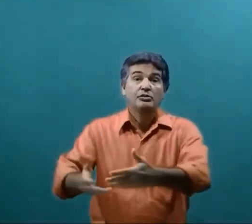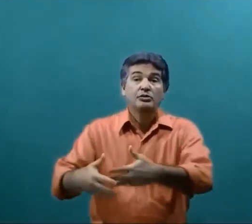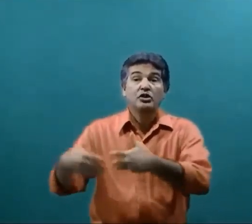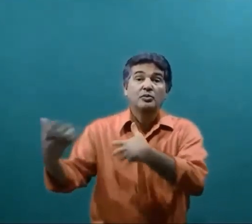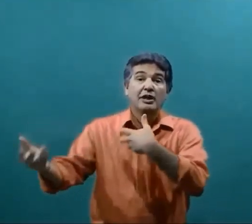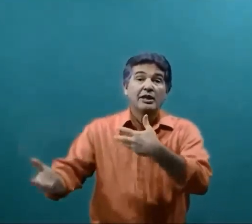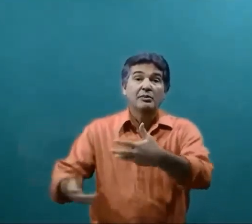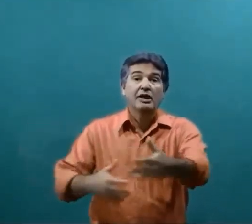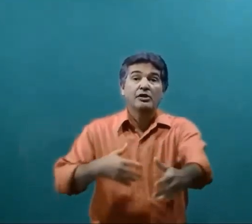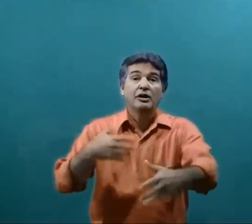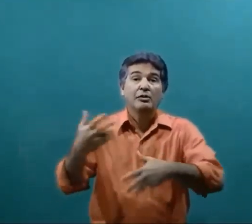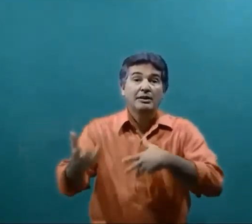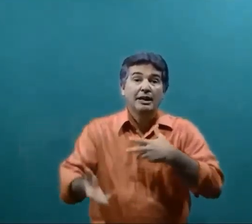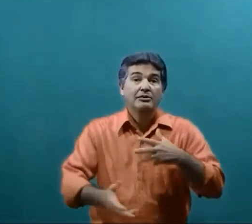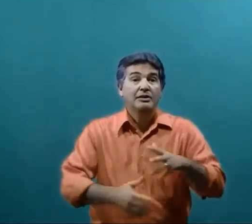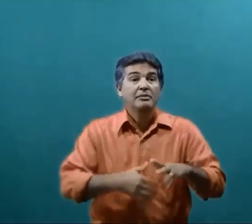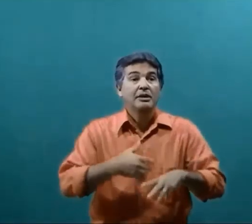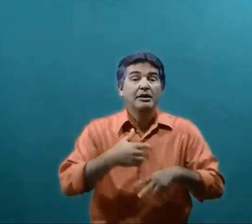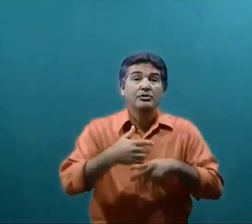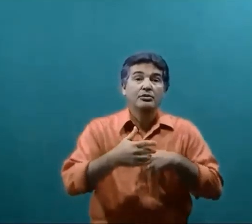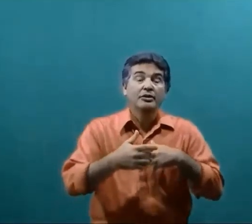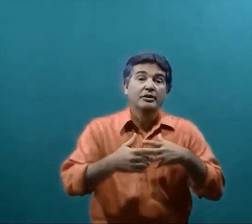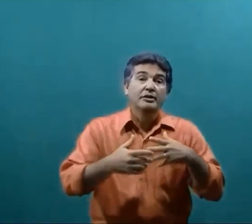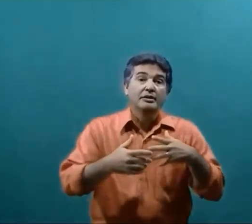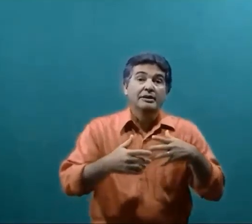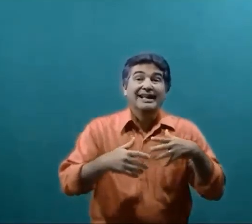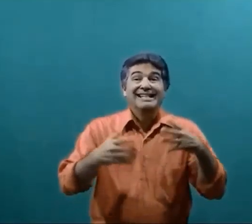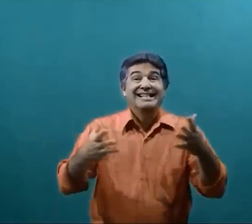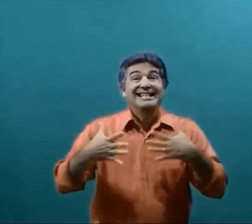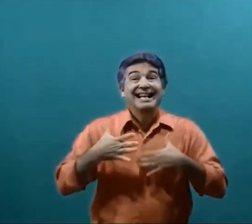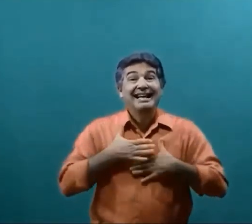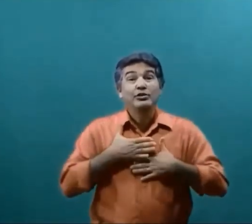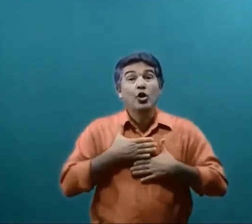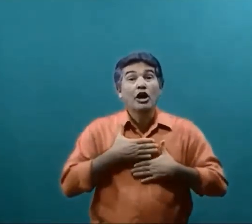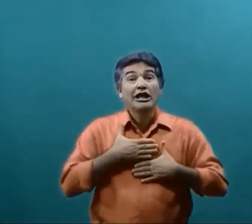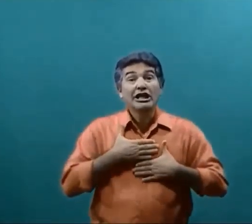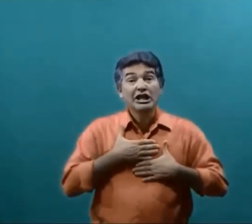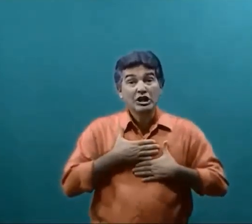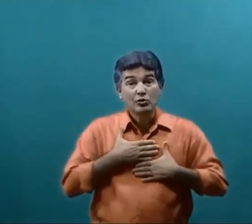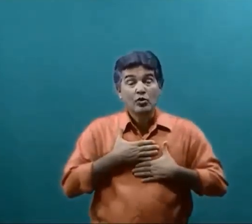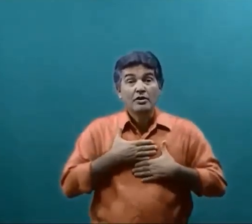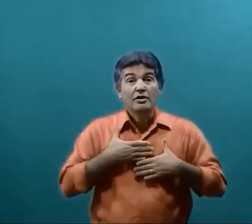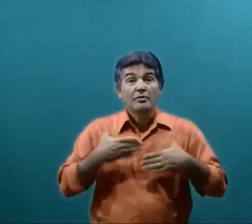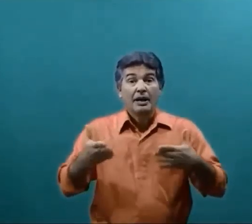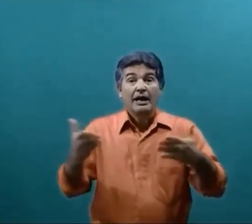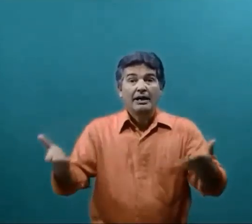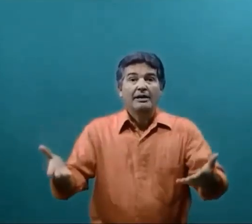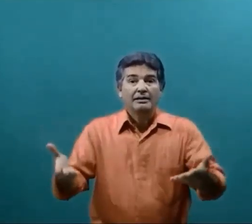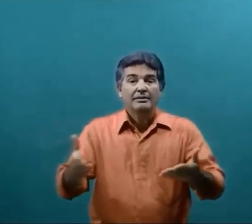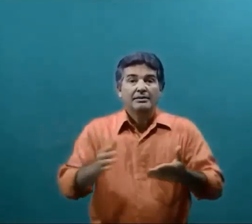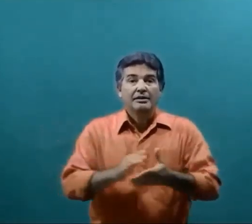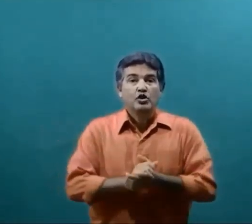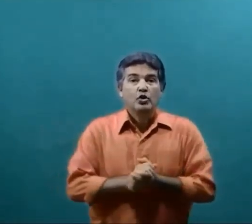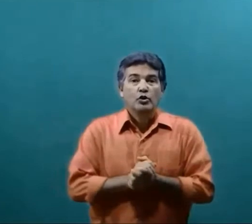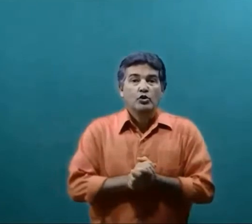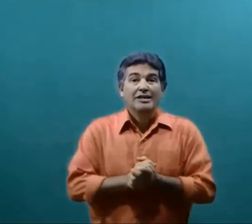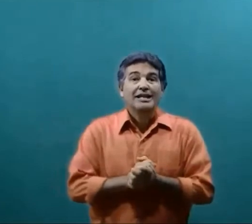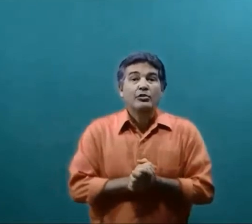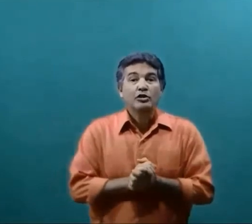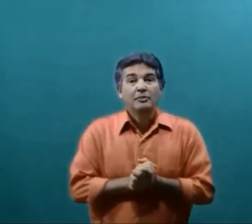Do tipo de alimento Da qualidade do alimento Da necessidade do organismo Para sua saúde